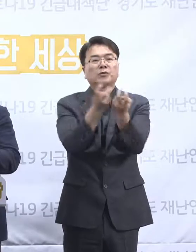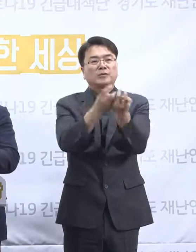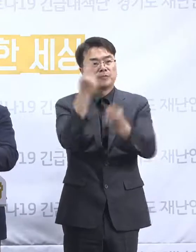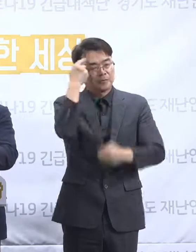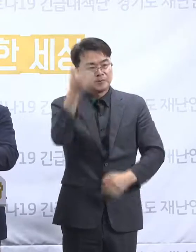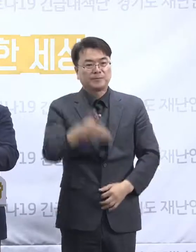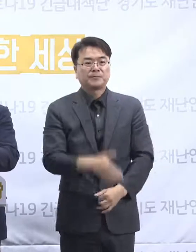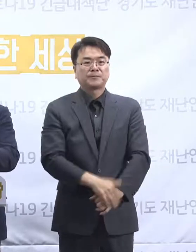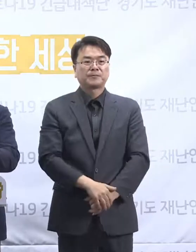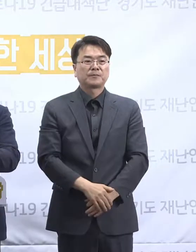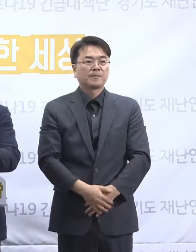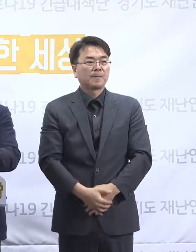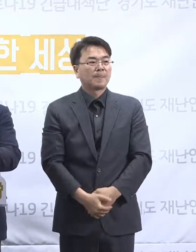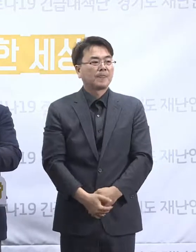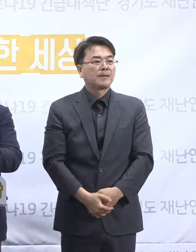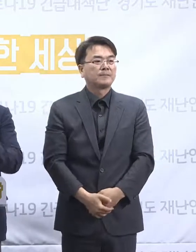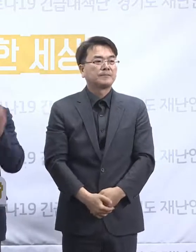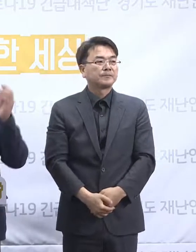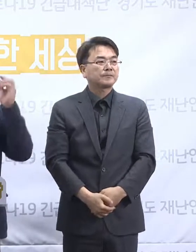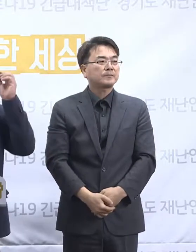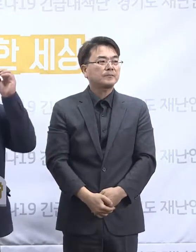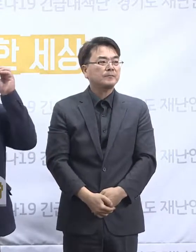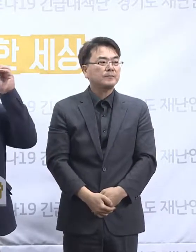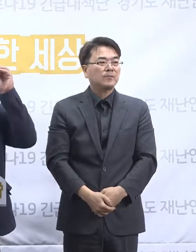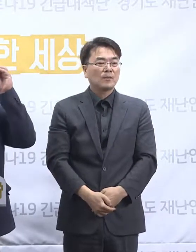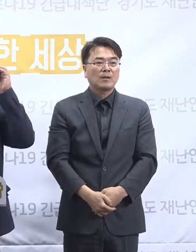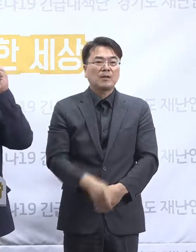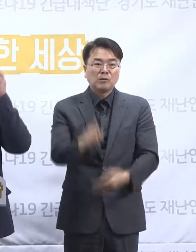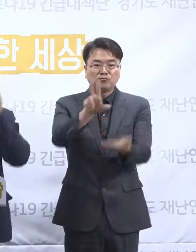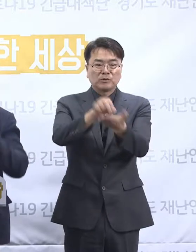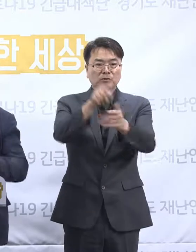이 부분 국장님께서 간단하게 답변해 주시겠습니까?